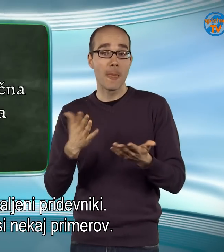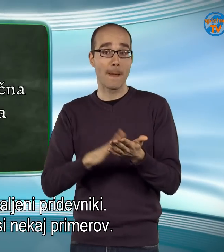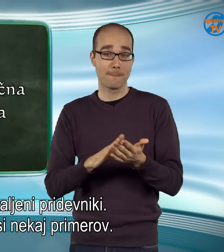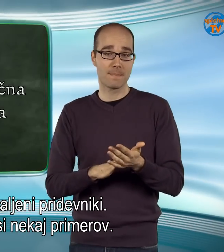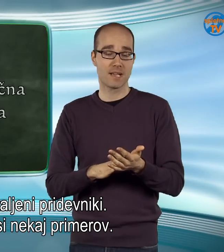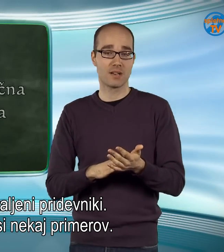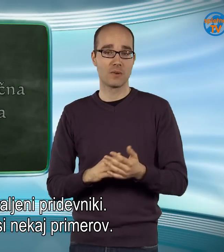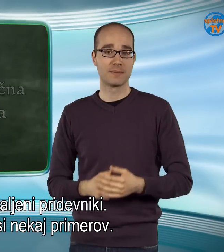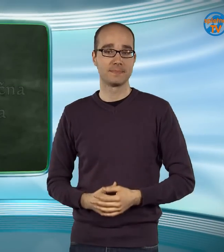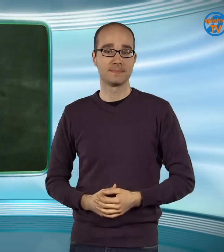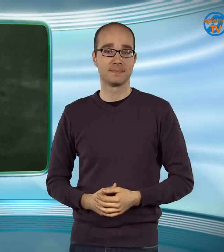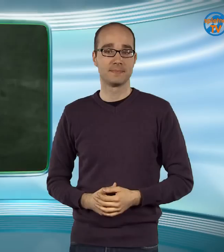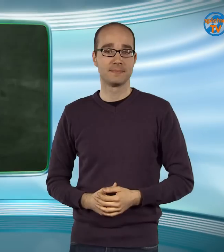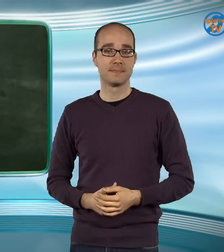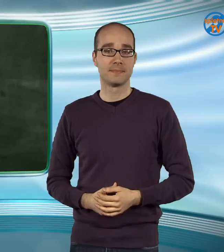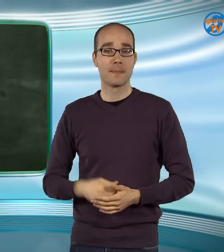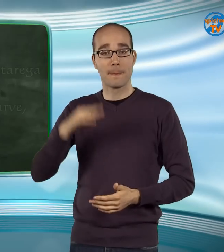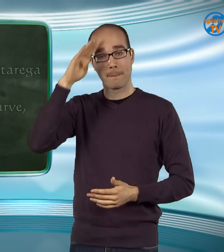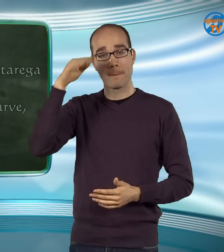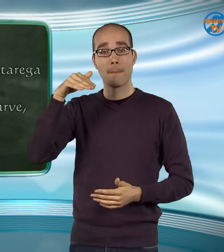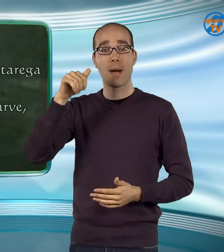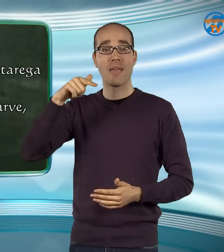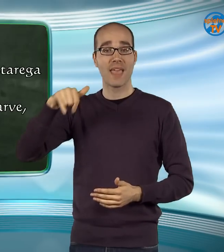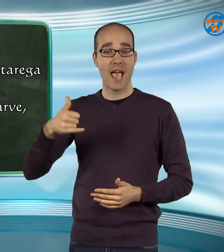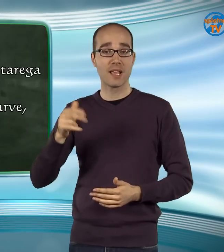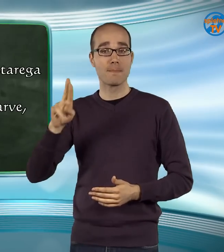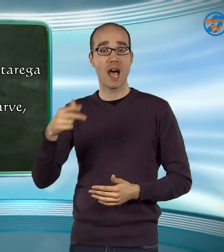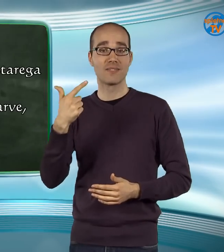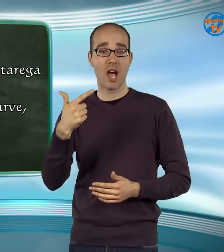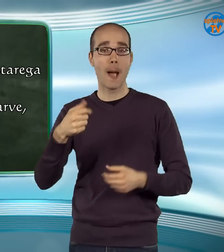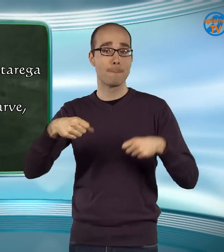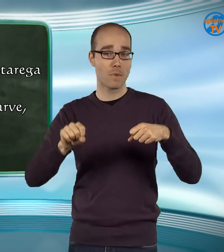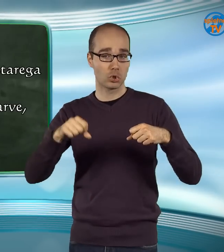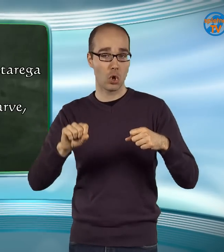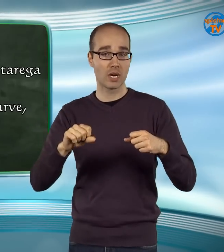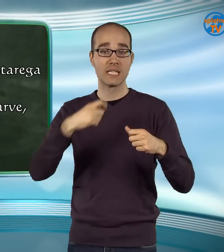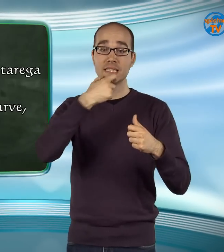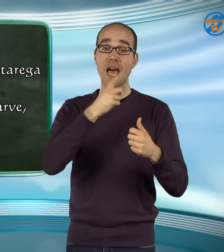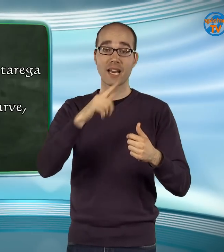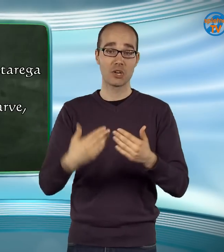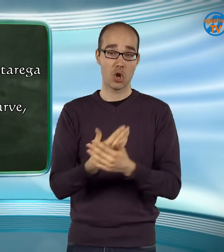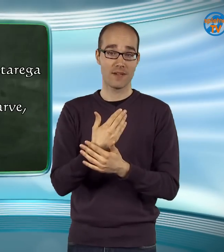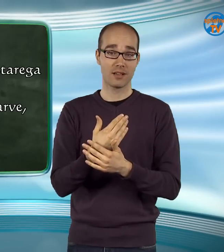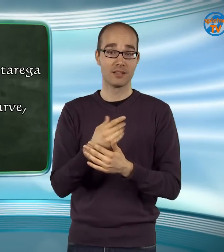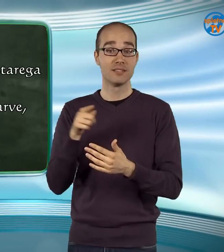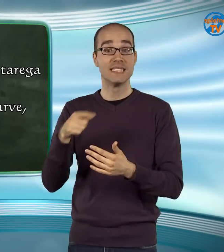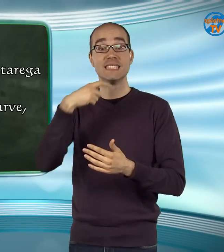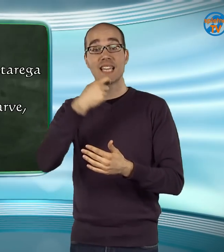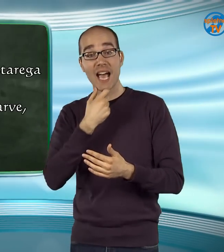Poglejmo si nekaj primerov. Matej ima dva motorja, starega in novega. Stari